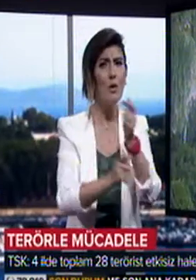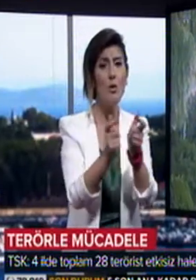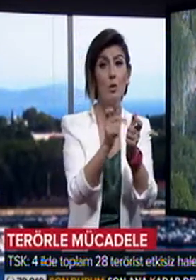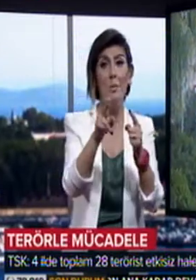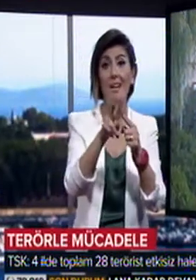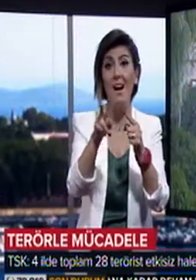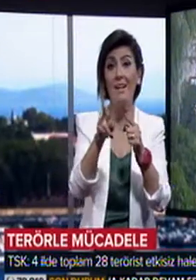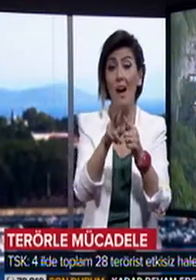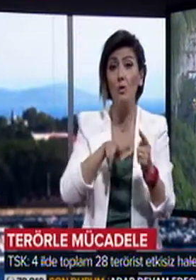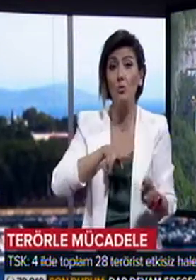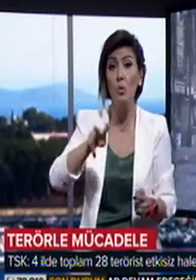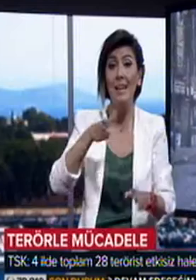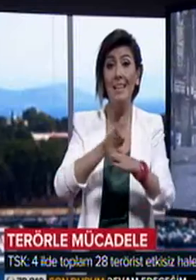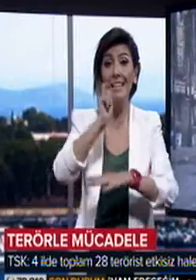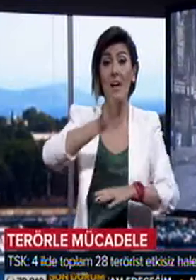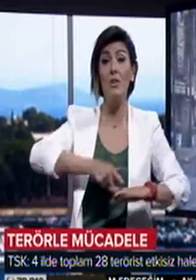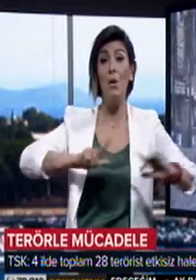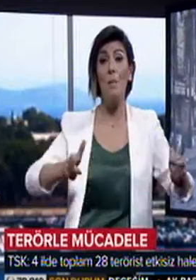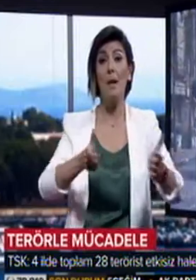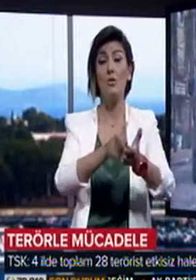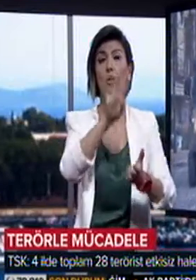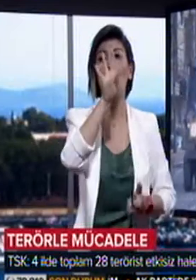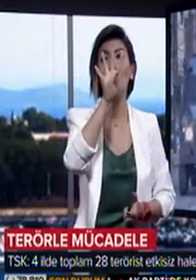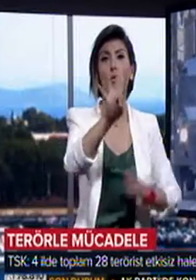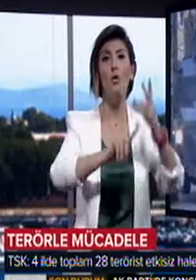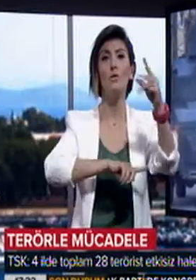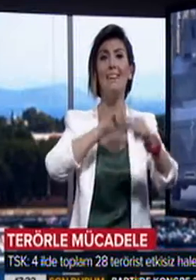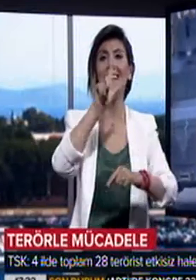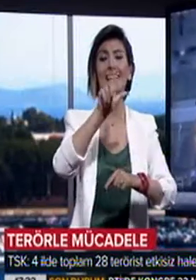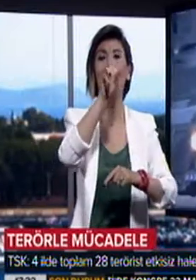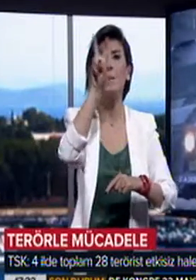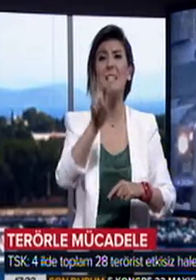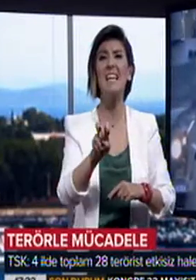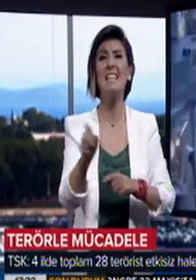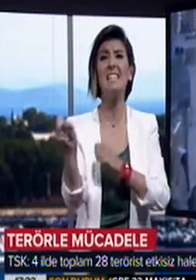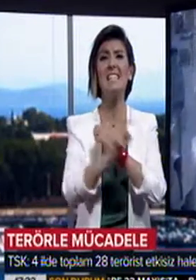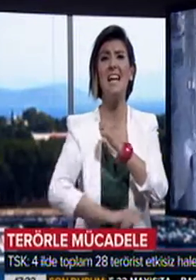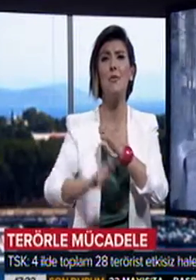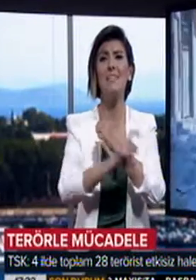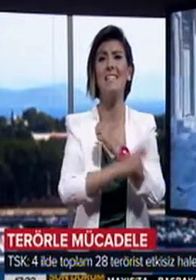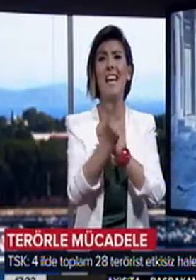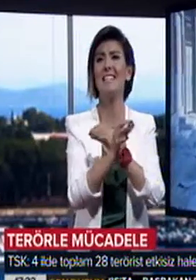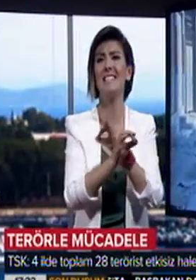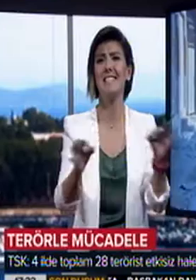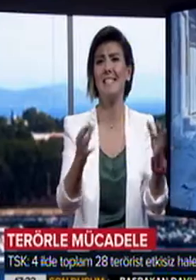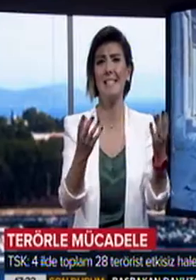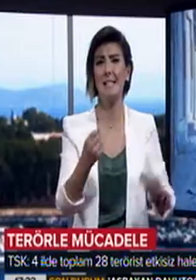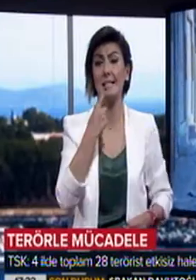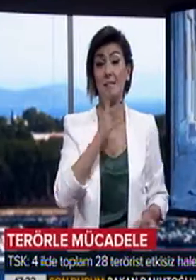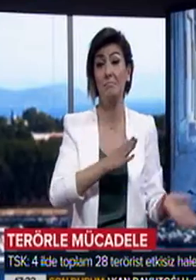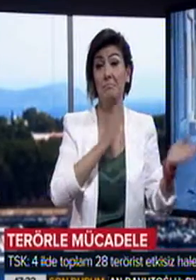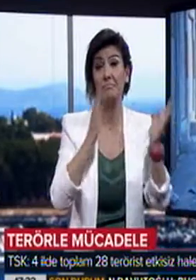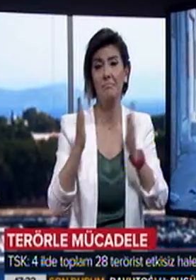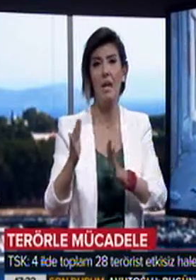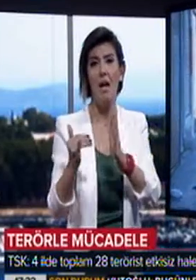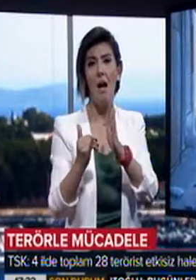terör örgütü PKK'ya yönelik gerçekleştirilen operasyonlarda, 4 ilde 28 terörist etkisiz hale getirildi.